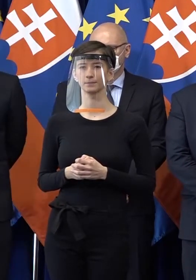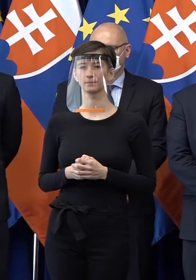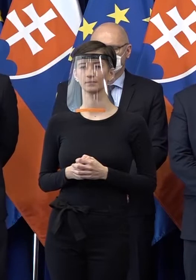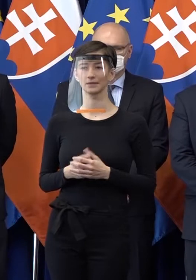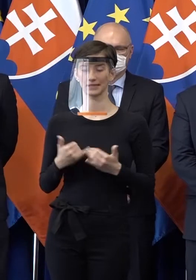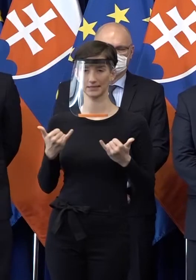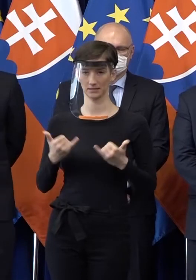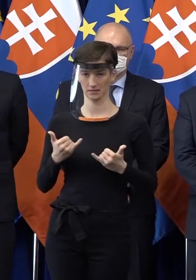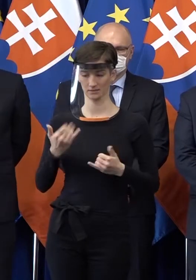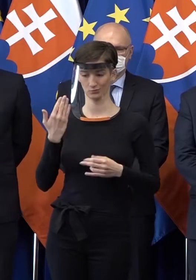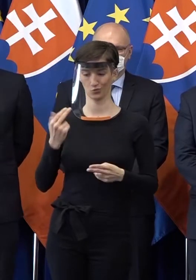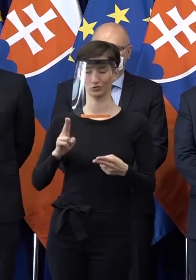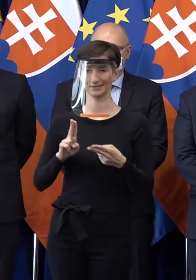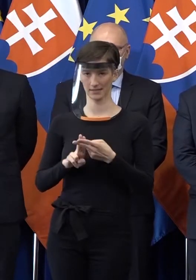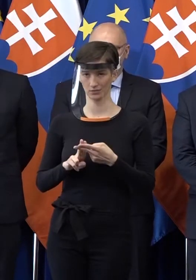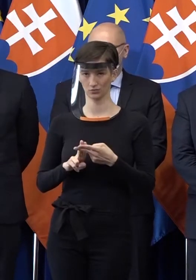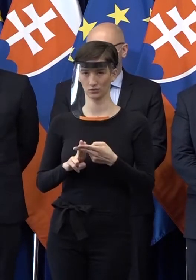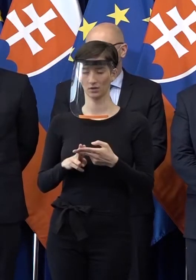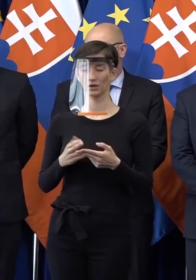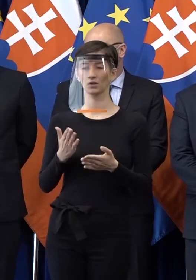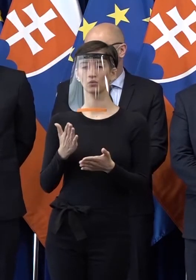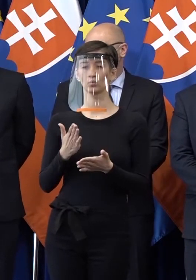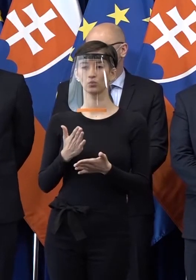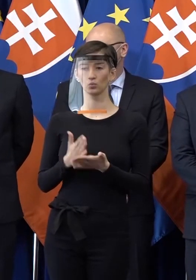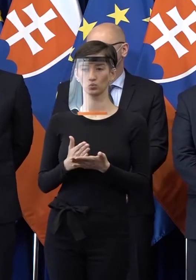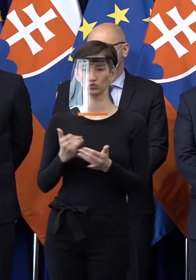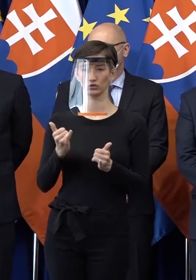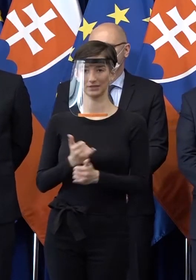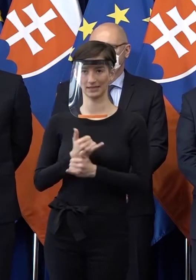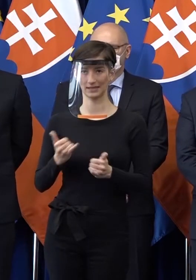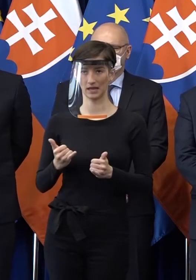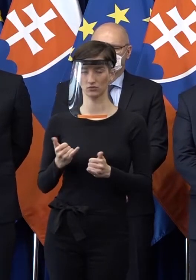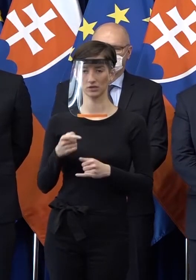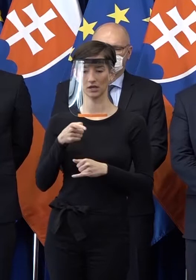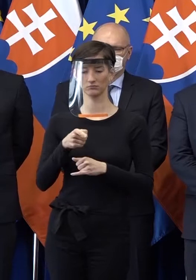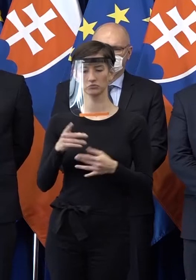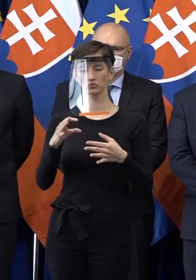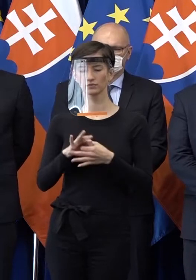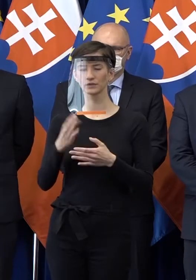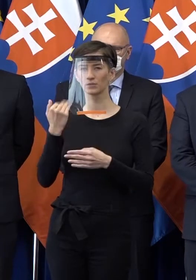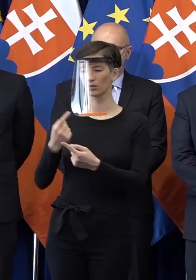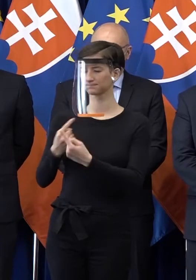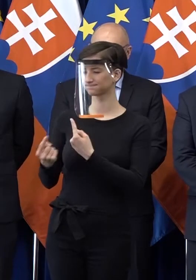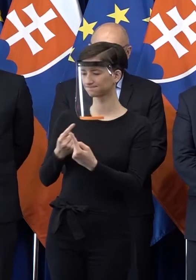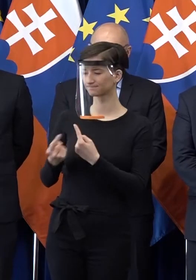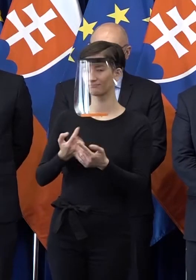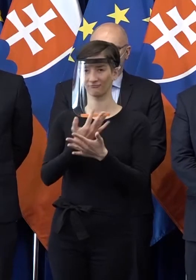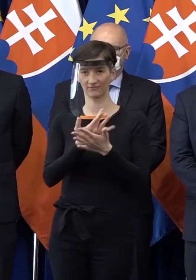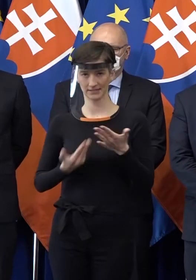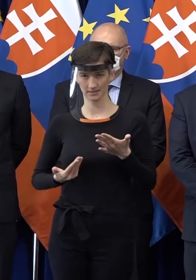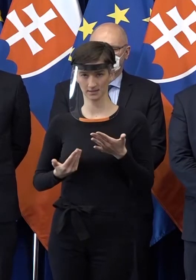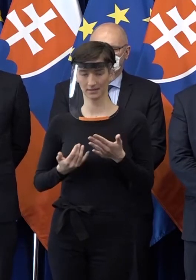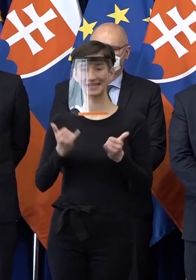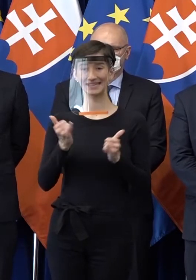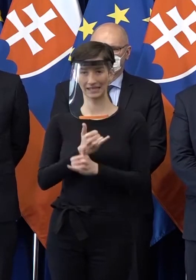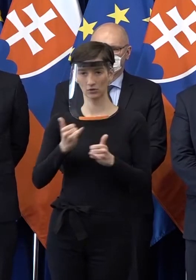zárukou toho, alebo tie výsledky sú pre vás natoľko relevantné, že môžete zaručiť sa za to, že zamestnanci